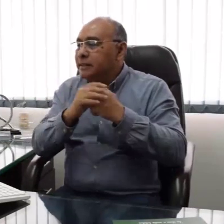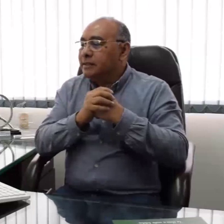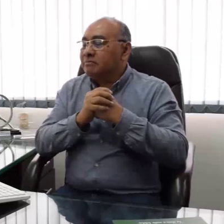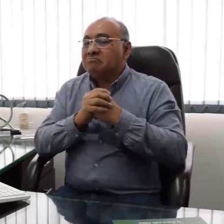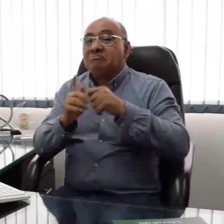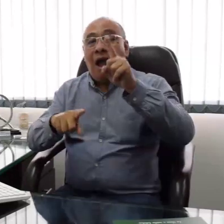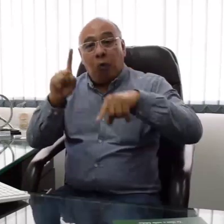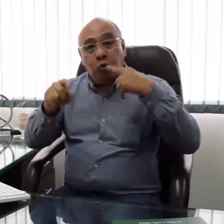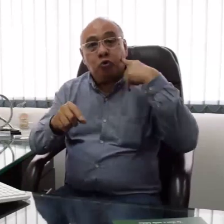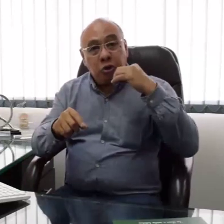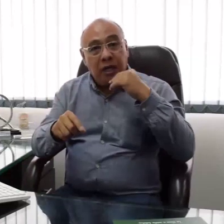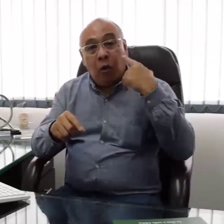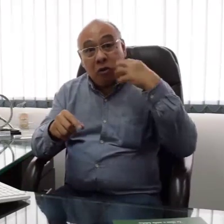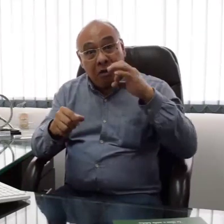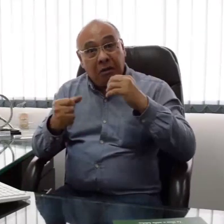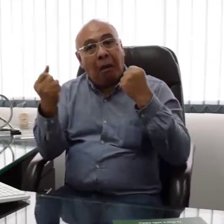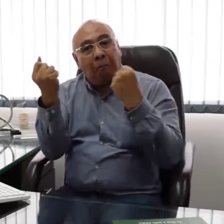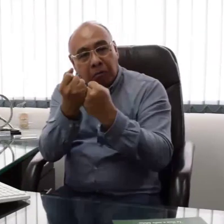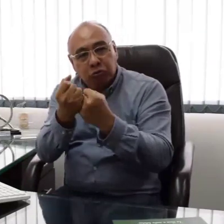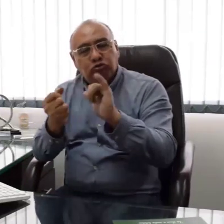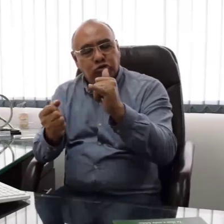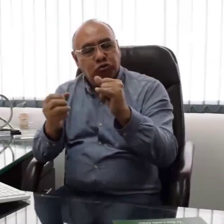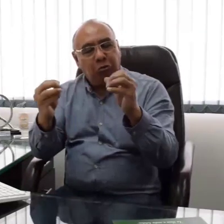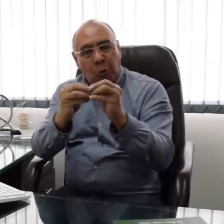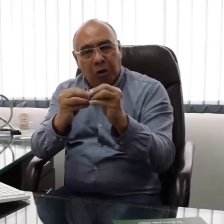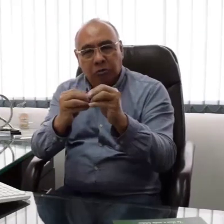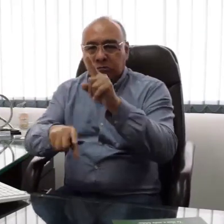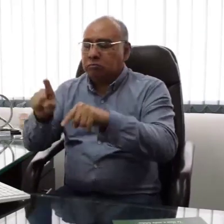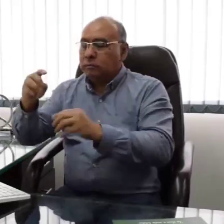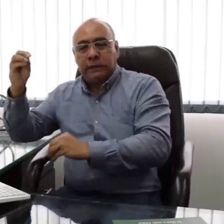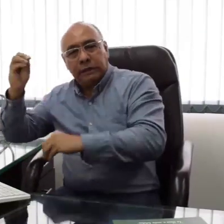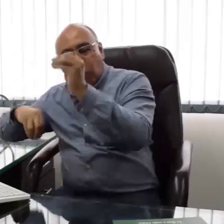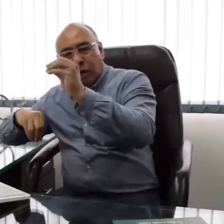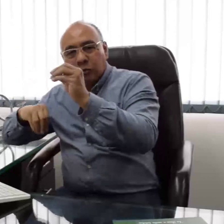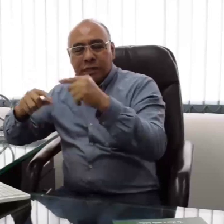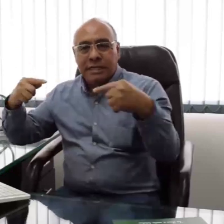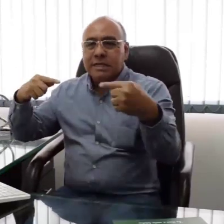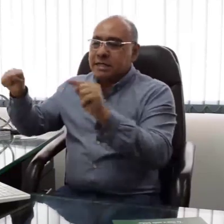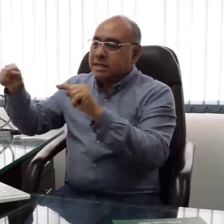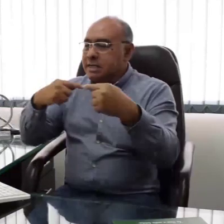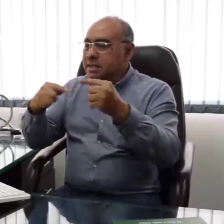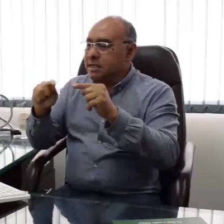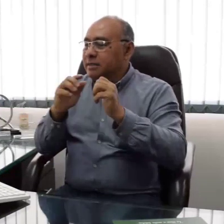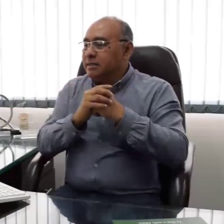debate exigen que se argumente legalmente. Es un debate polarizado, argumentos a favor y en contra. Debate que continúa.